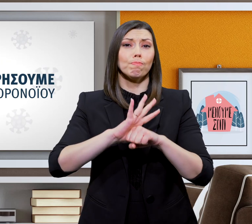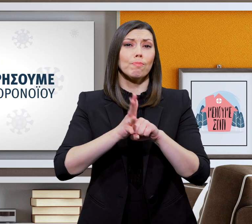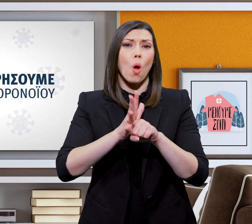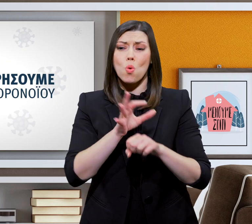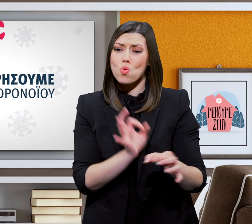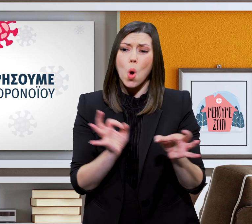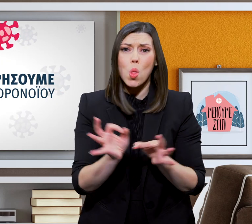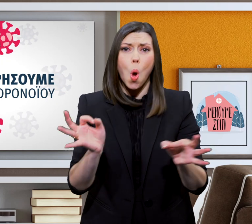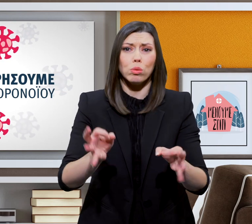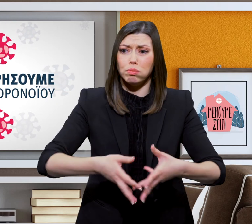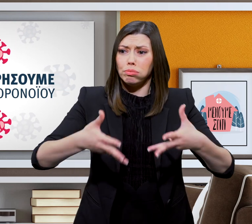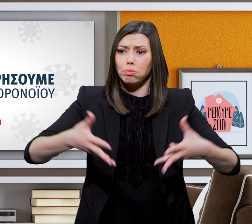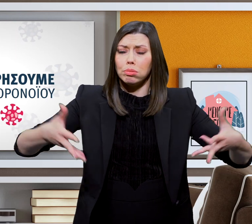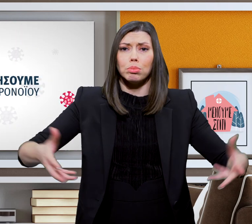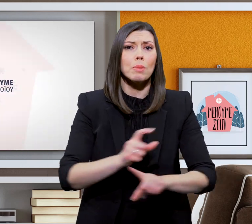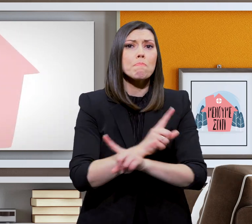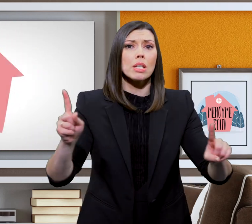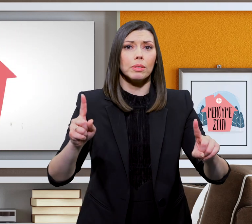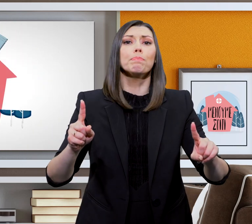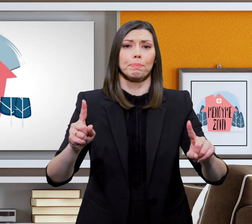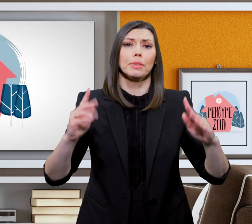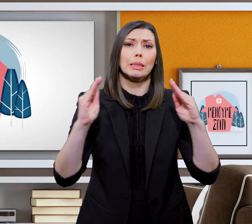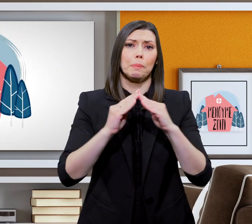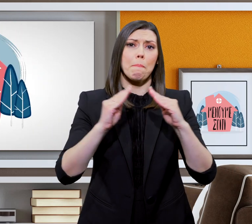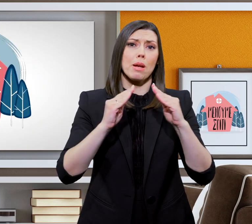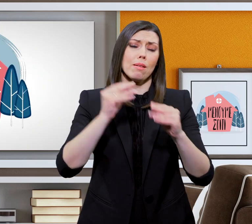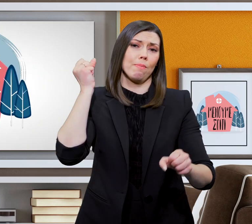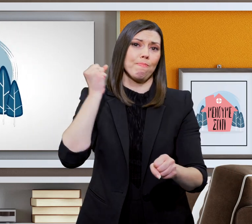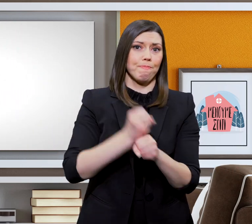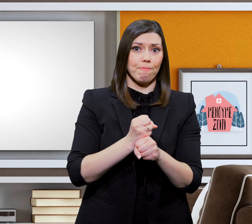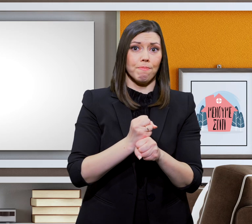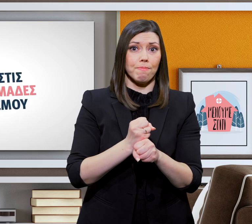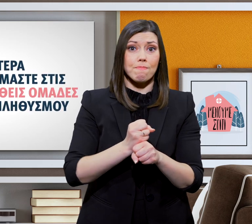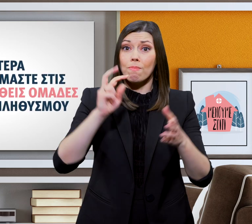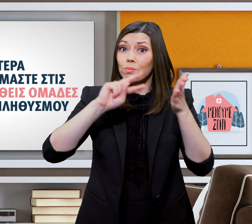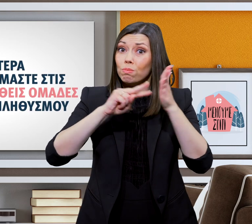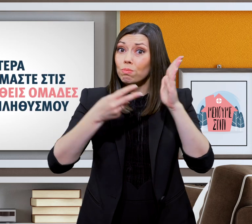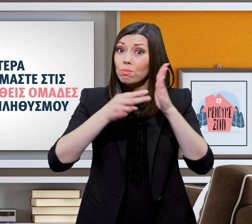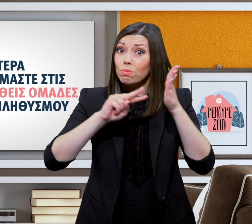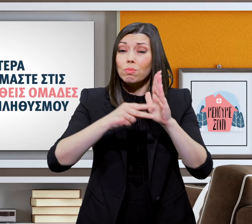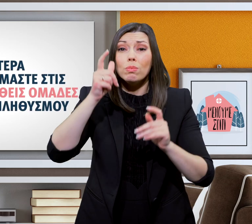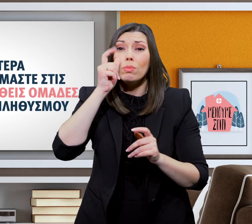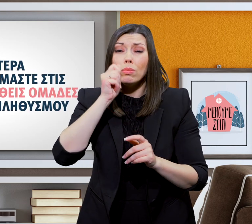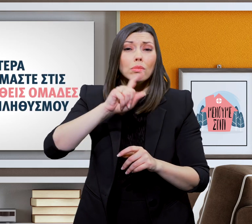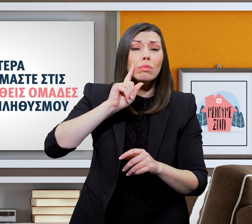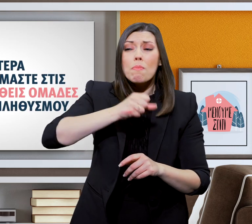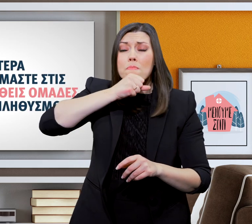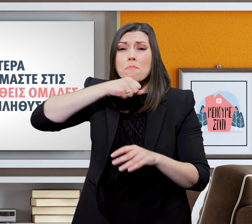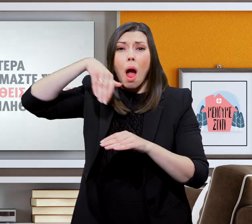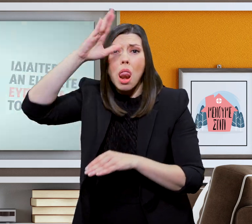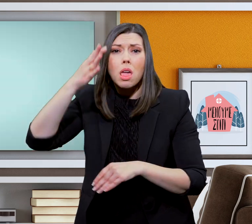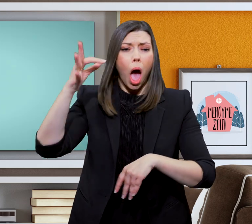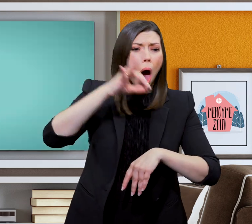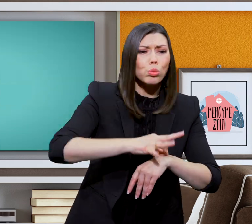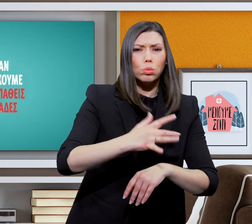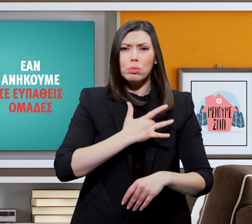Για να καθυστερήσουμε τη διασπορά του κορονοϊού, μένουμε όσο το δυνατόν περισσότερο σπίτι, ιδιαίτερα αν είμαστε στις ευπαθείς ομάδες του πληθυσμού.